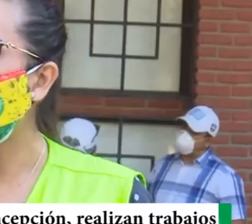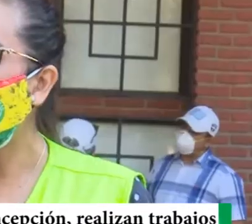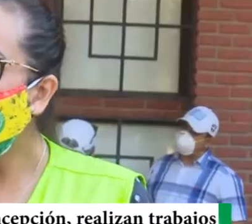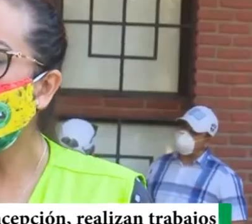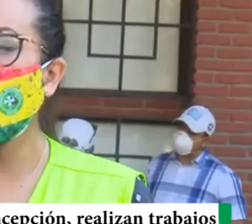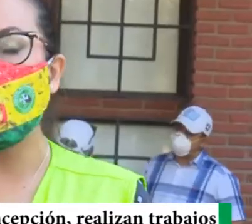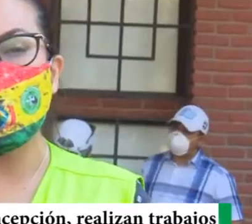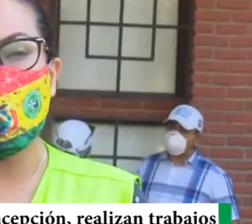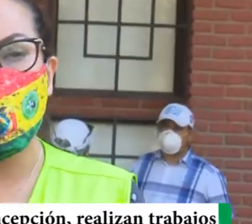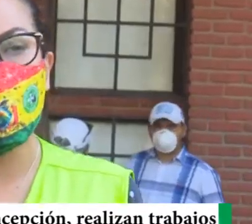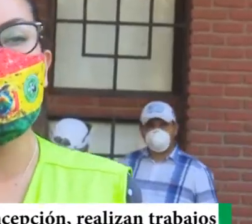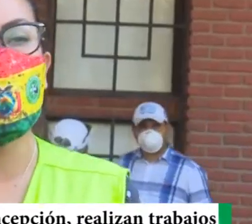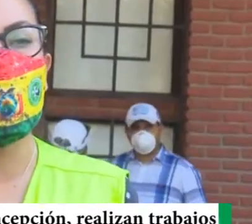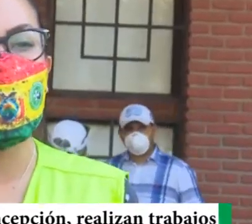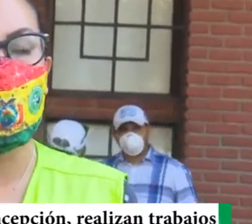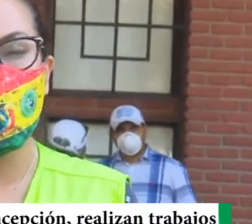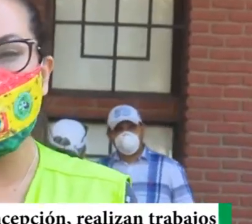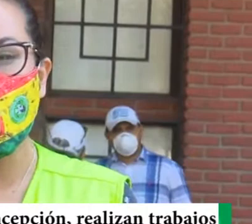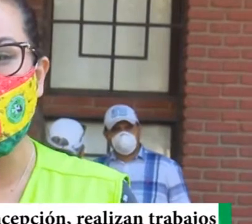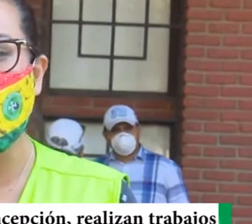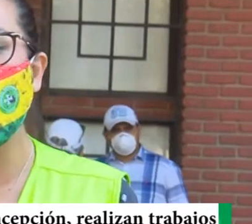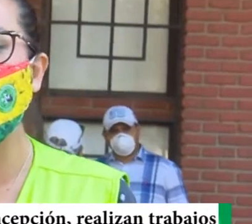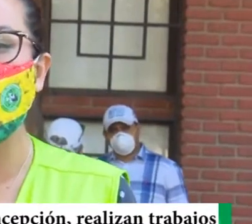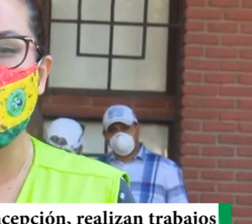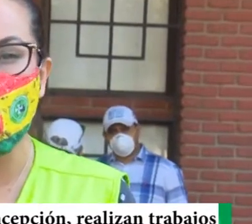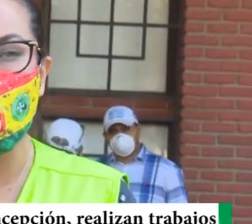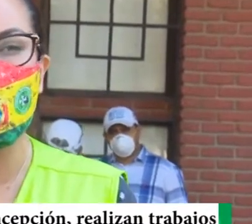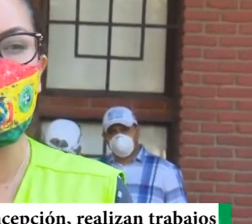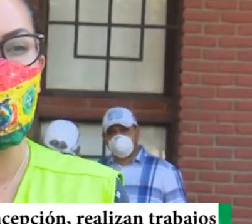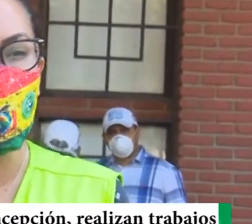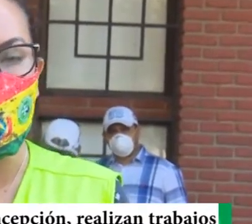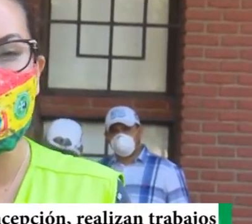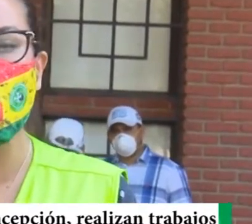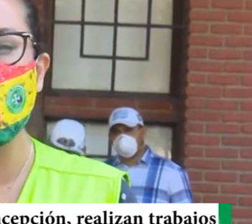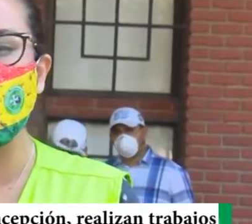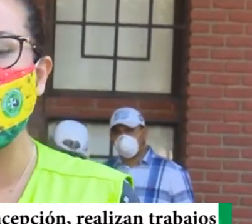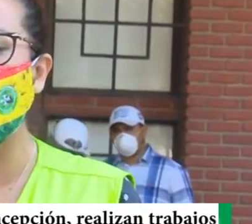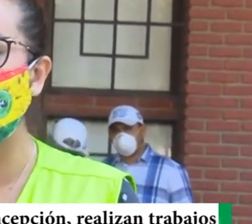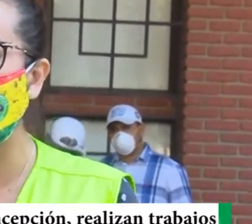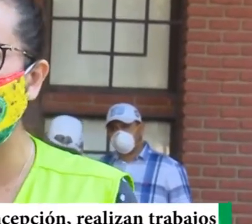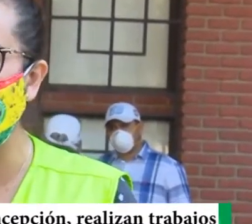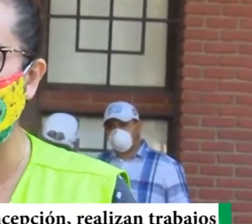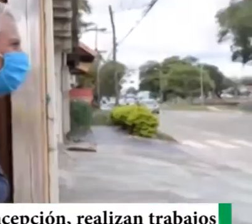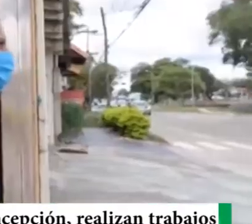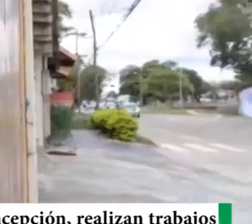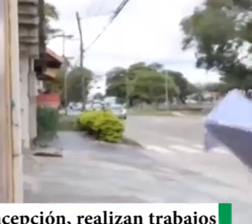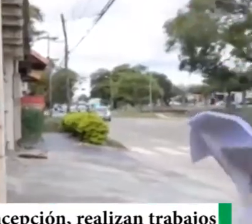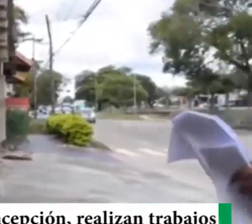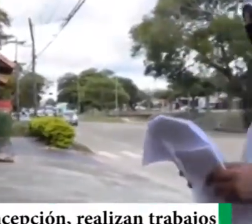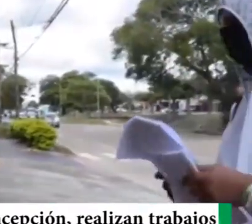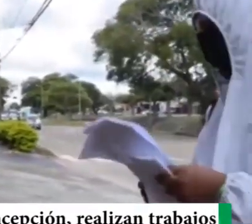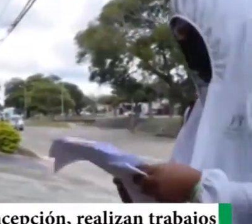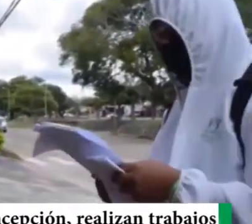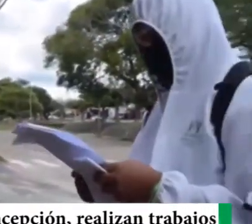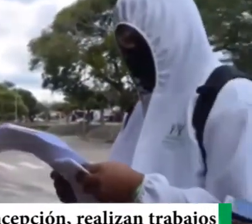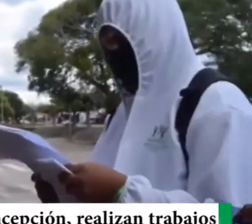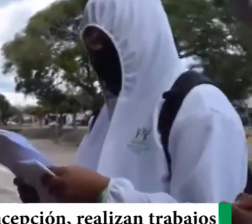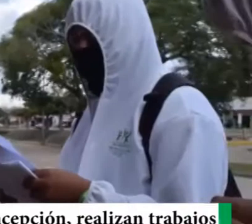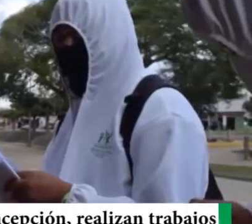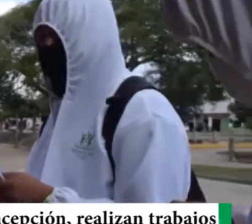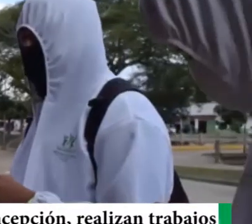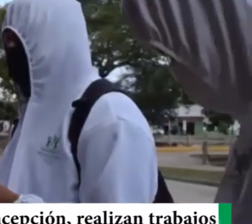Estamos acá, en el distrito 11, visitando 3UV, con nuestros médicos, con nuestras guardias municipales, nuestros funcionarios, con apoyo, a toda la